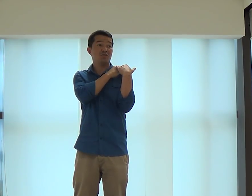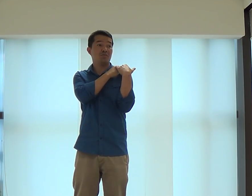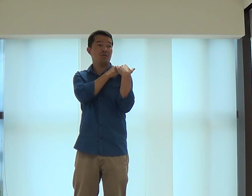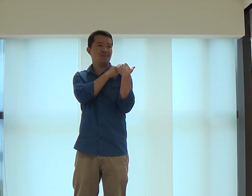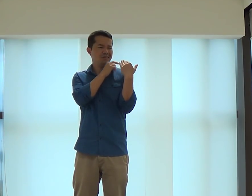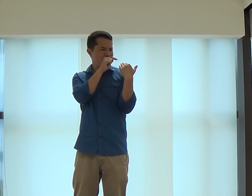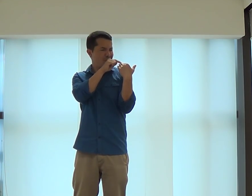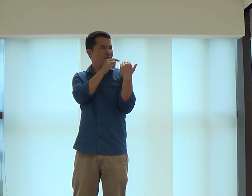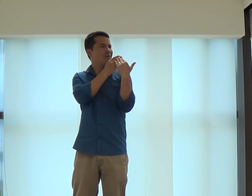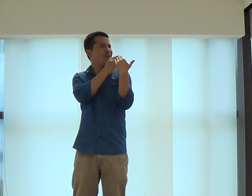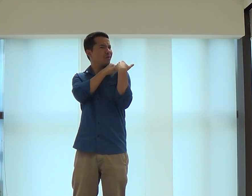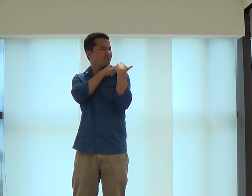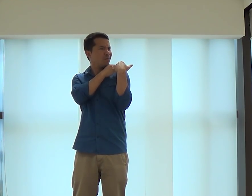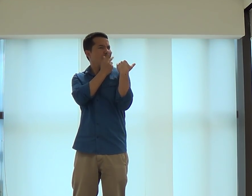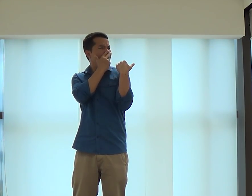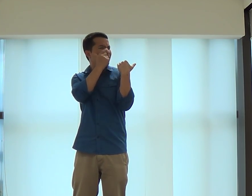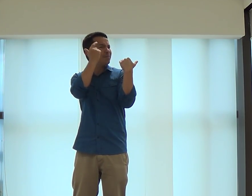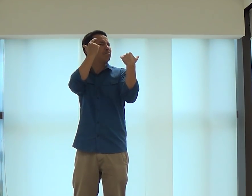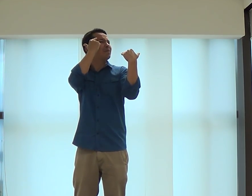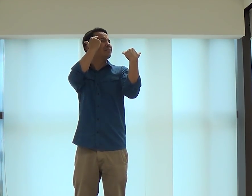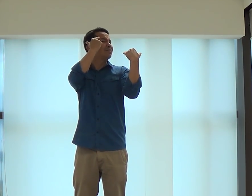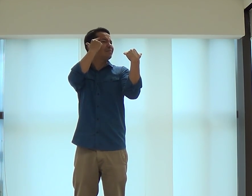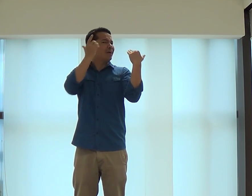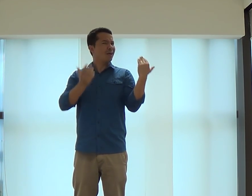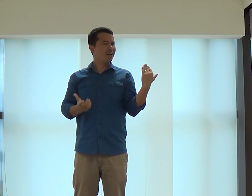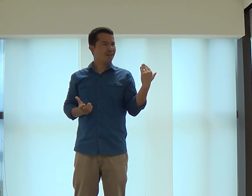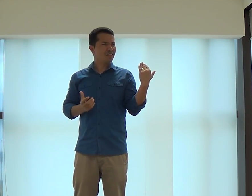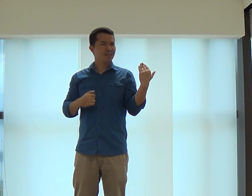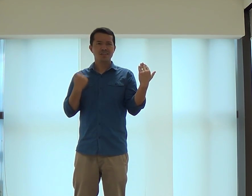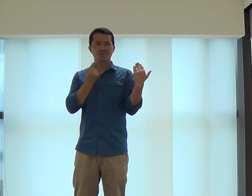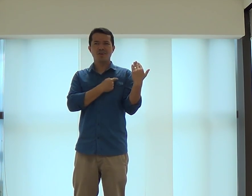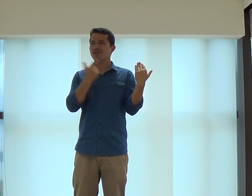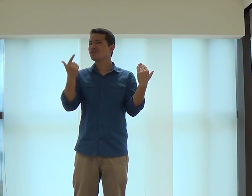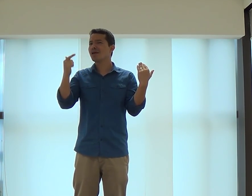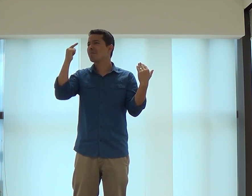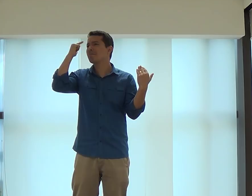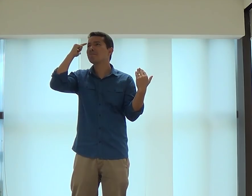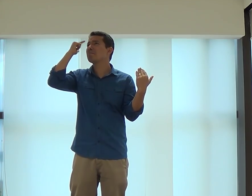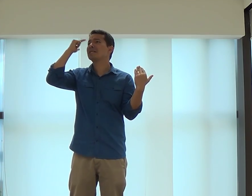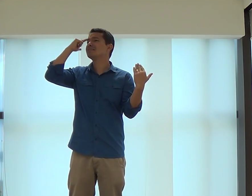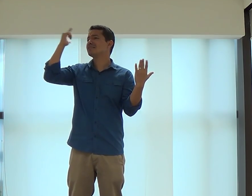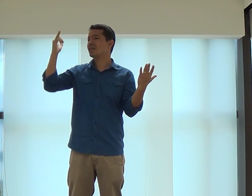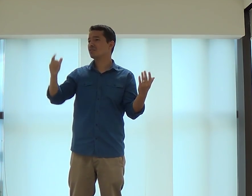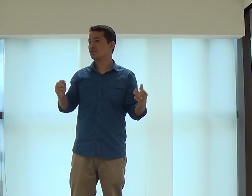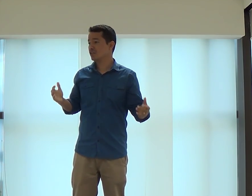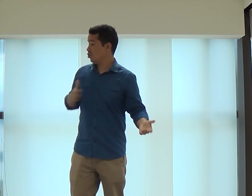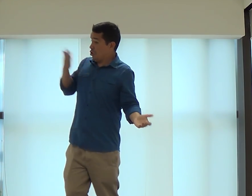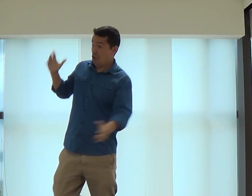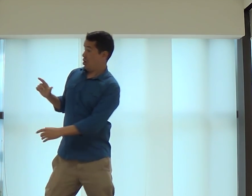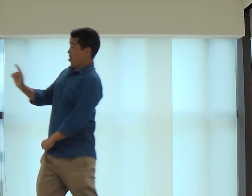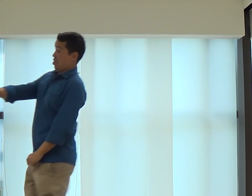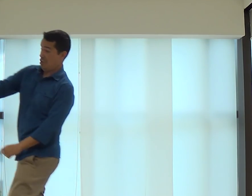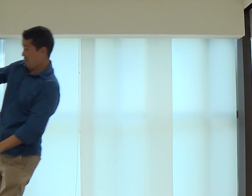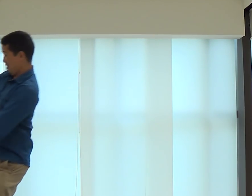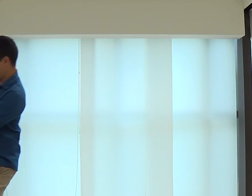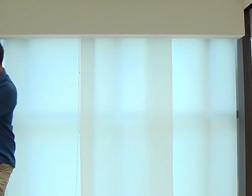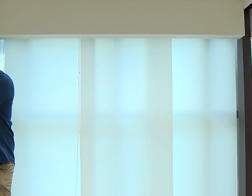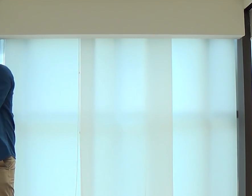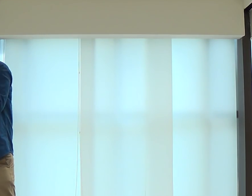Mas por quê? Porque eles faltam a responsabilidade. Né? A gente precisa estar pensando. A gente não pensa nisso. A gente vai lá. Ai,